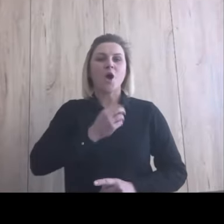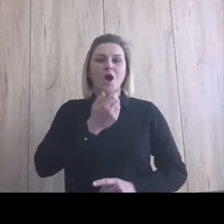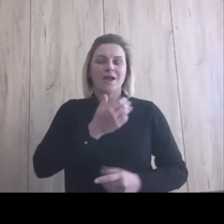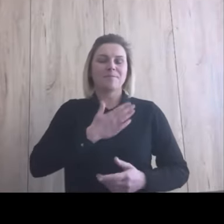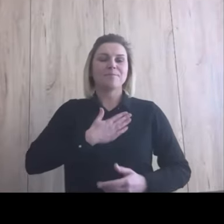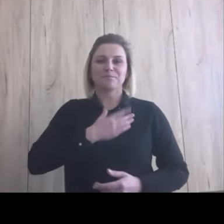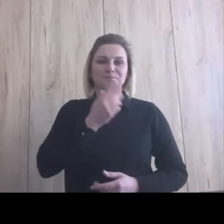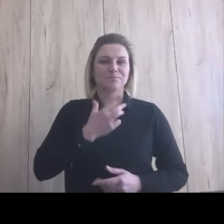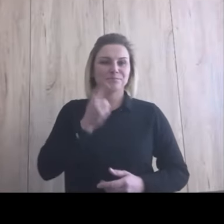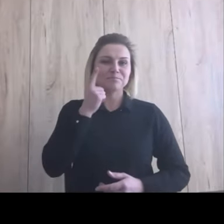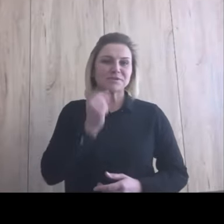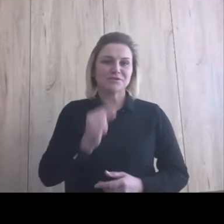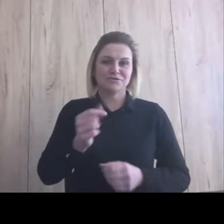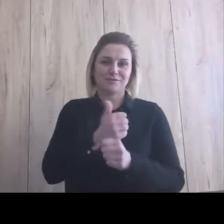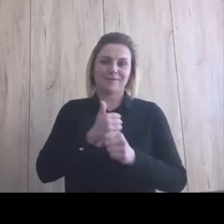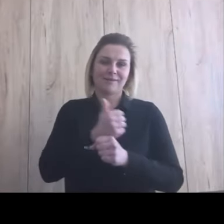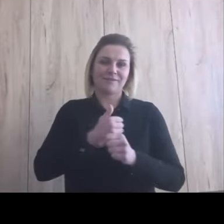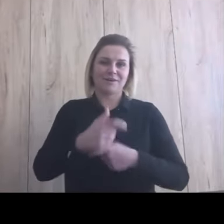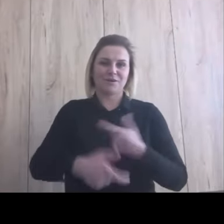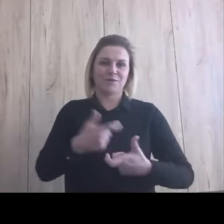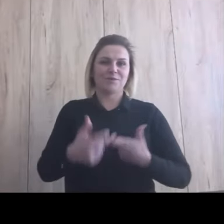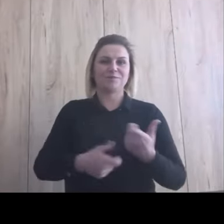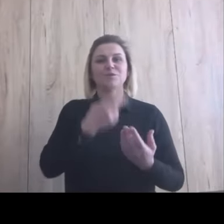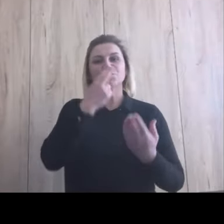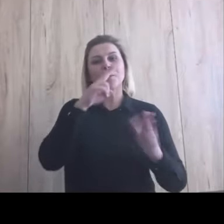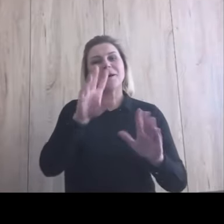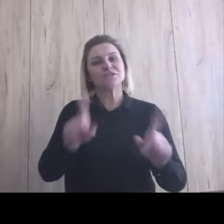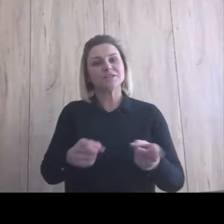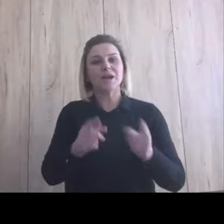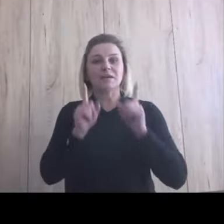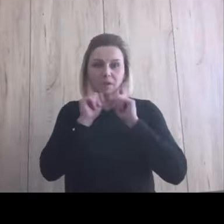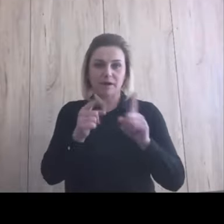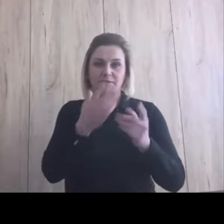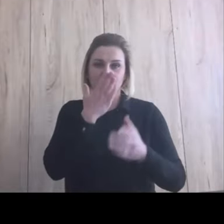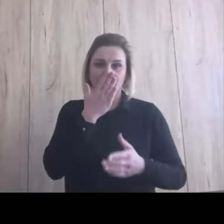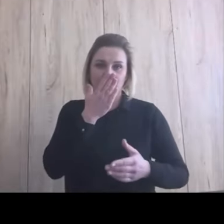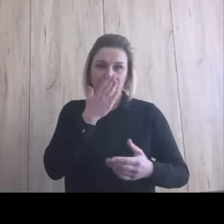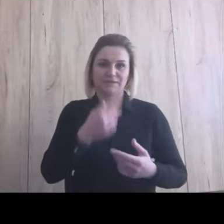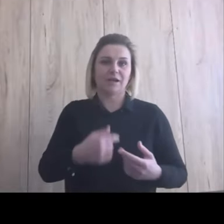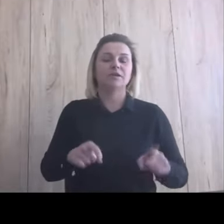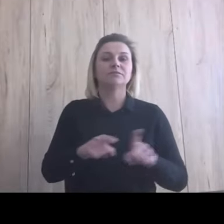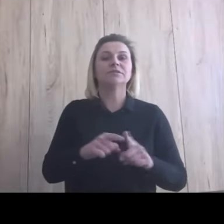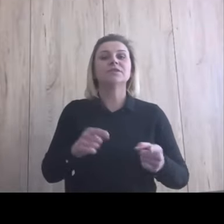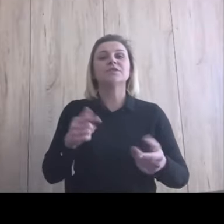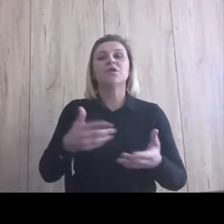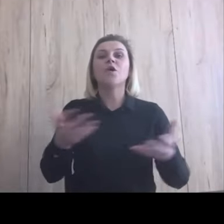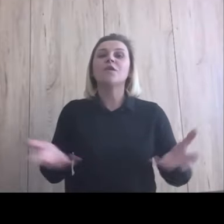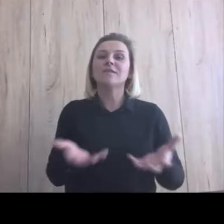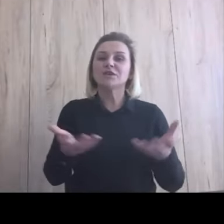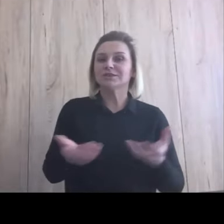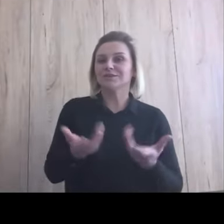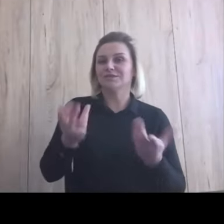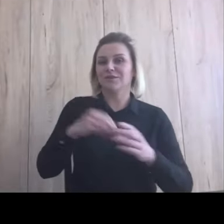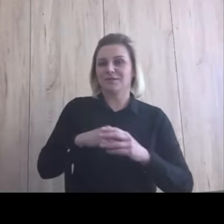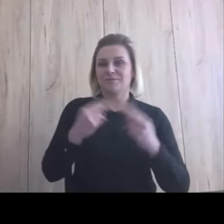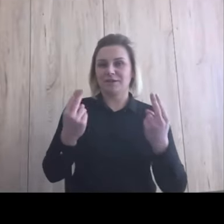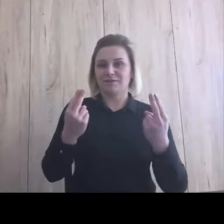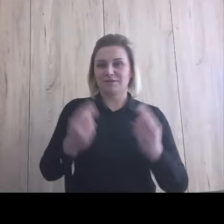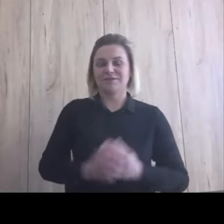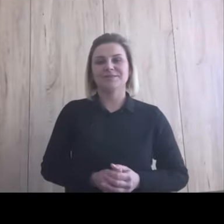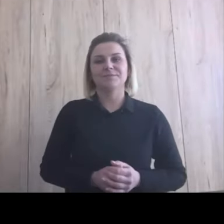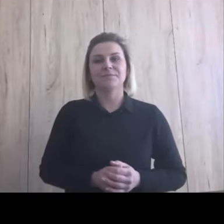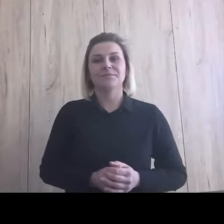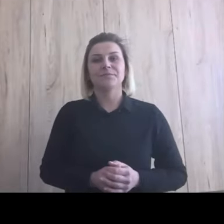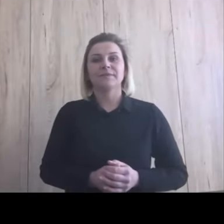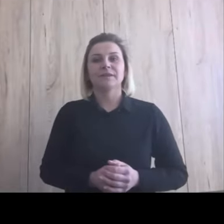I zobaczyć, jak w praktyce wygadają Za kawą towarzystwo jest najważniejsze i to ja zauważyłam, to jest chyba